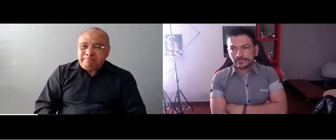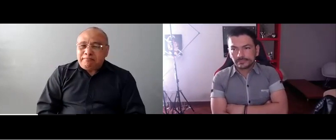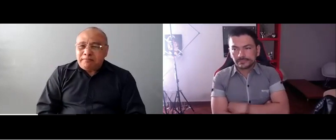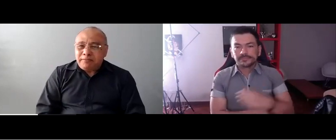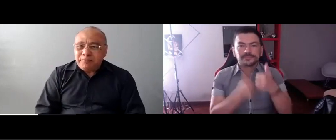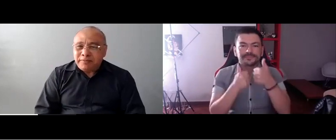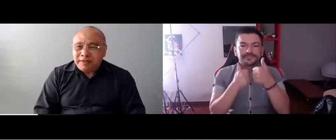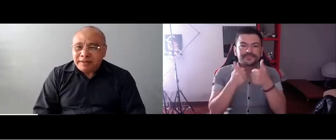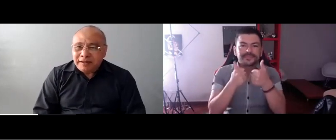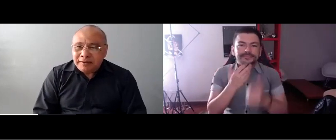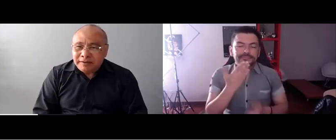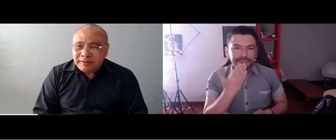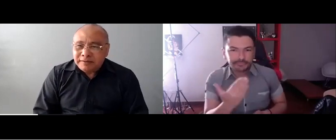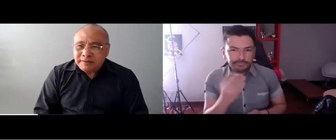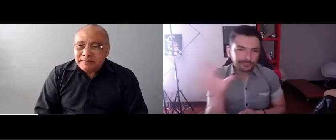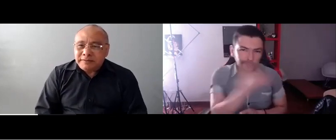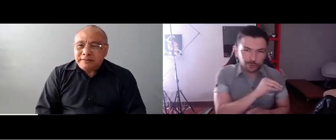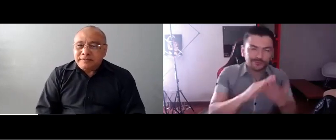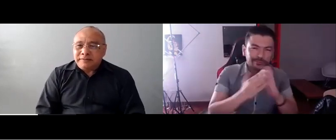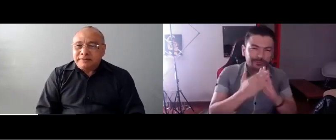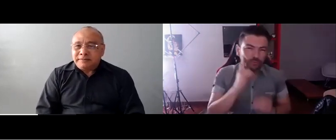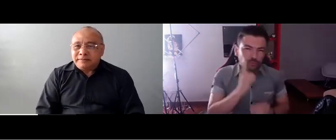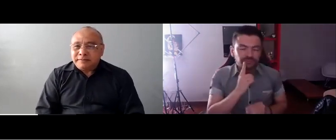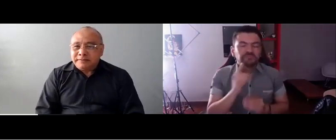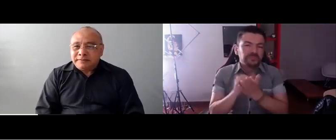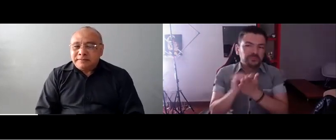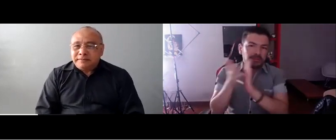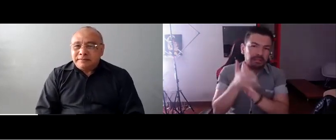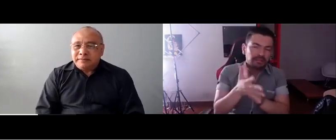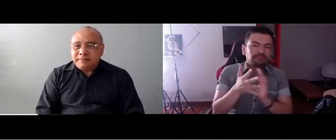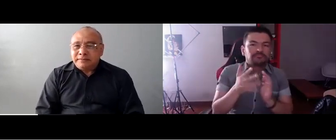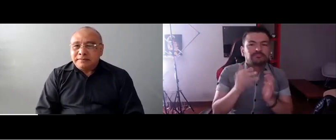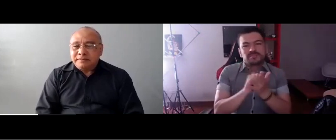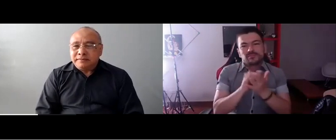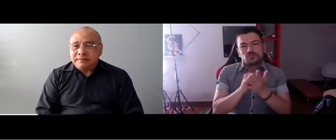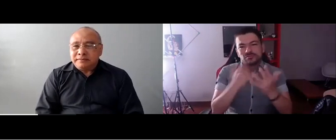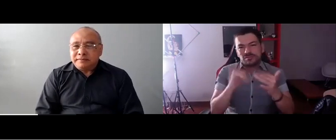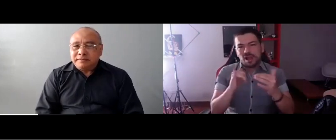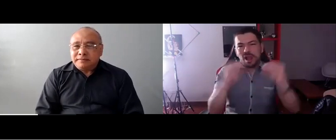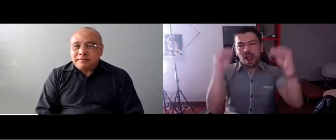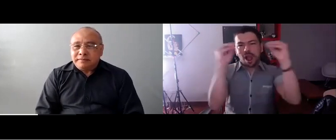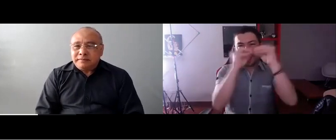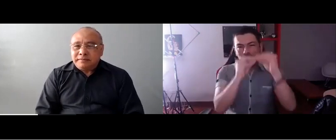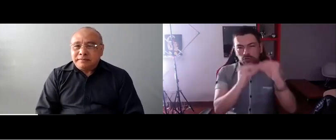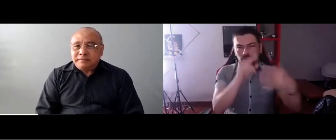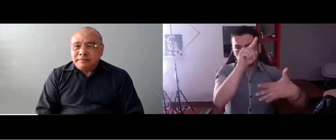Lo primero, les cedo la palabra a Daniel. Bueno, muchas gracias a todos, a la comunidad sorda colombiana.